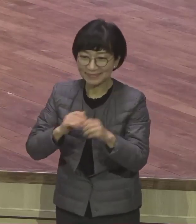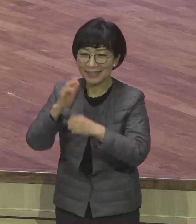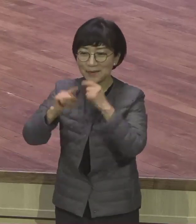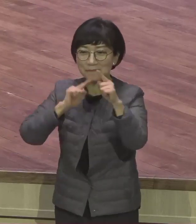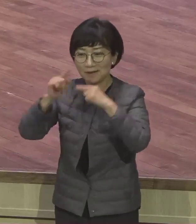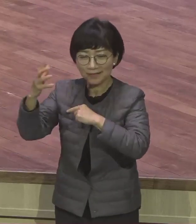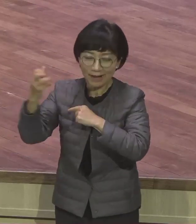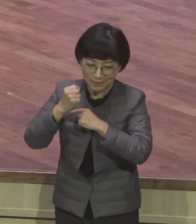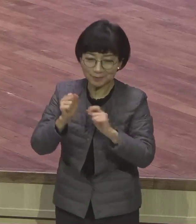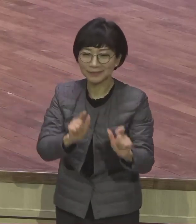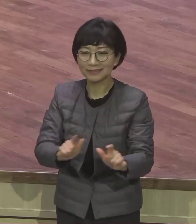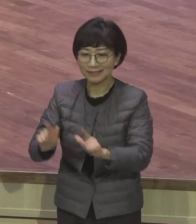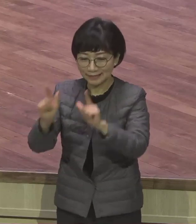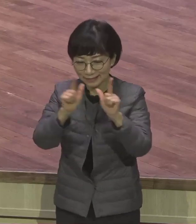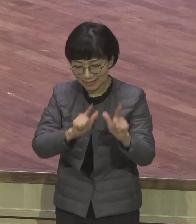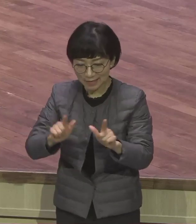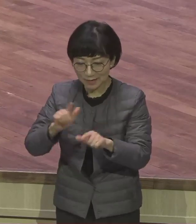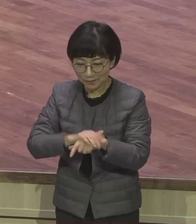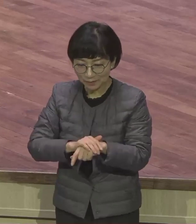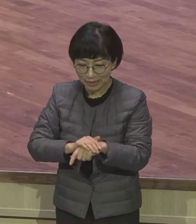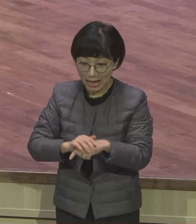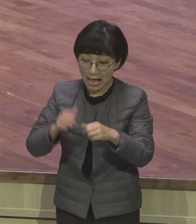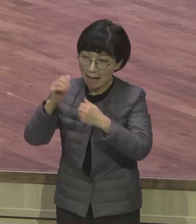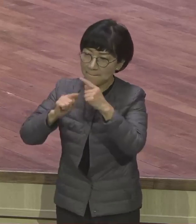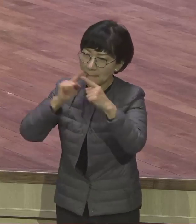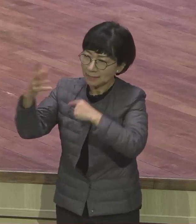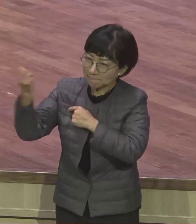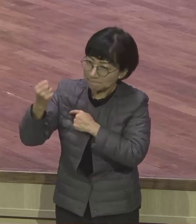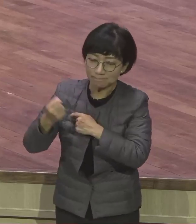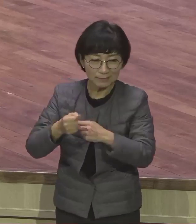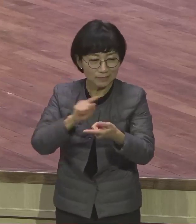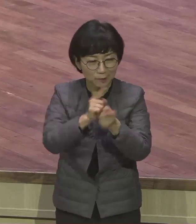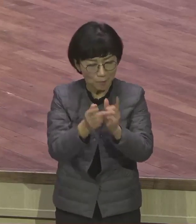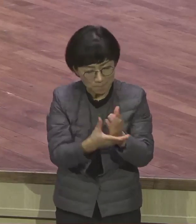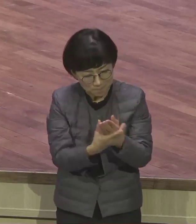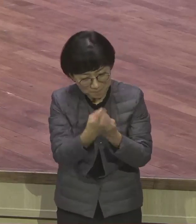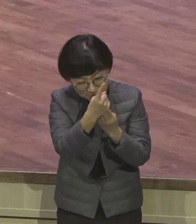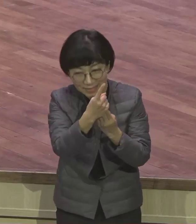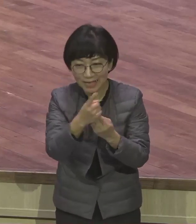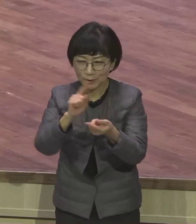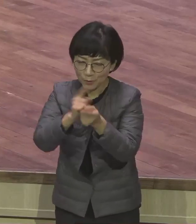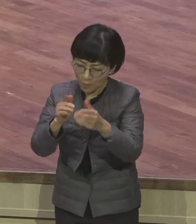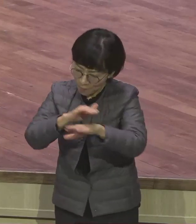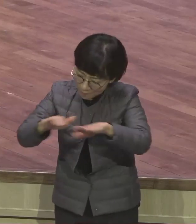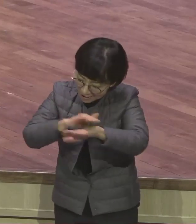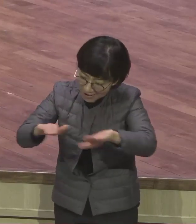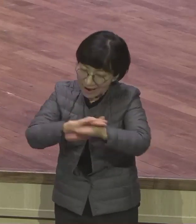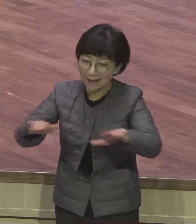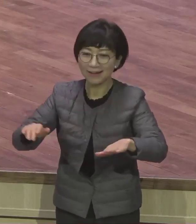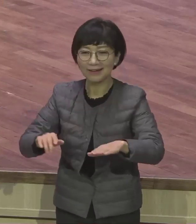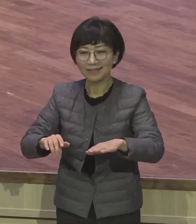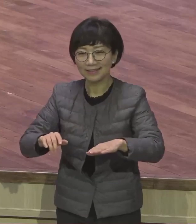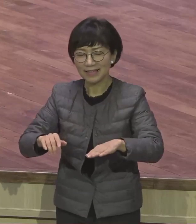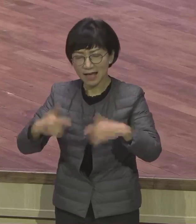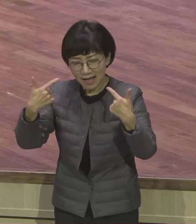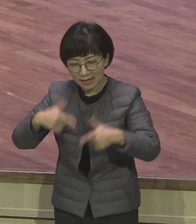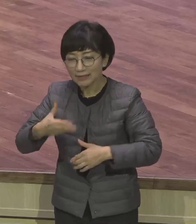말씀으로 용서하고 말씀으로 화해하고 말씀으로 하나 되고 아멘 복음 복음 중심으로 내